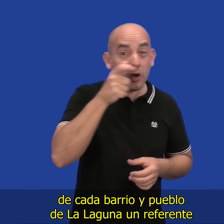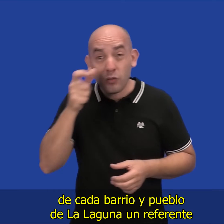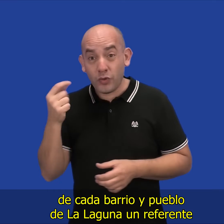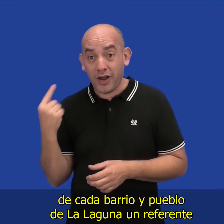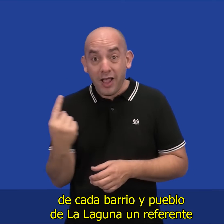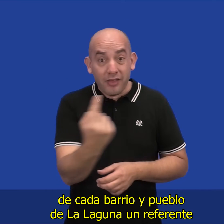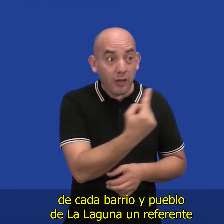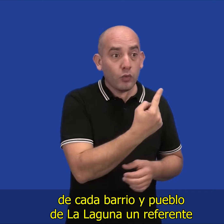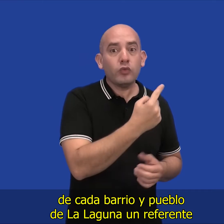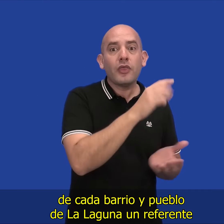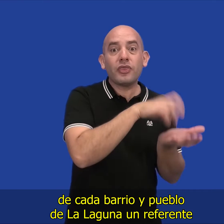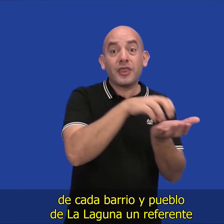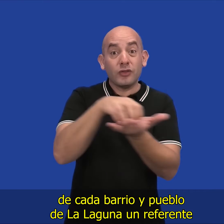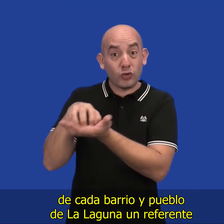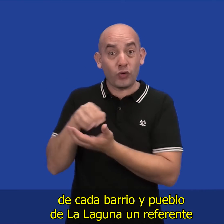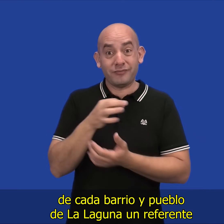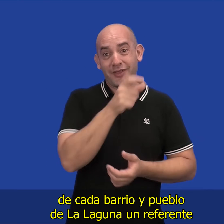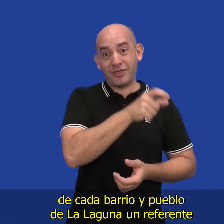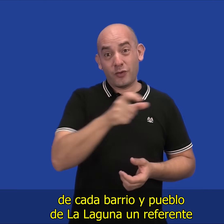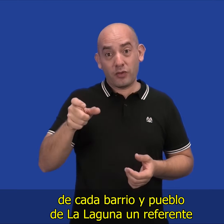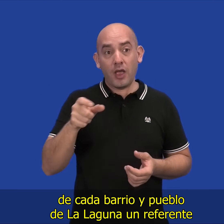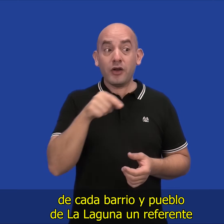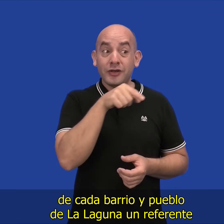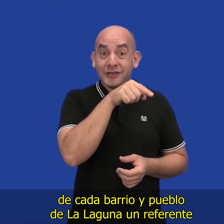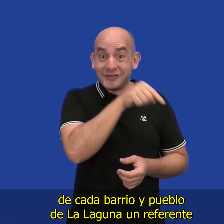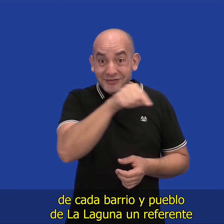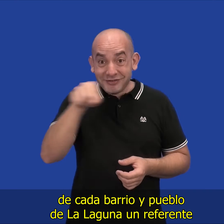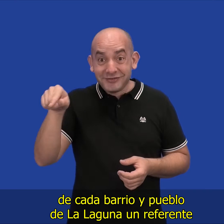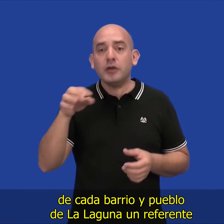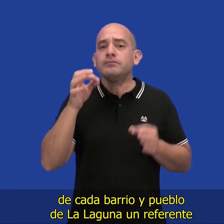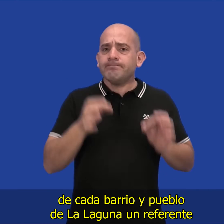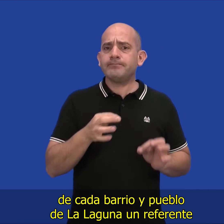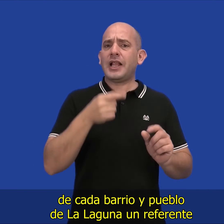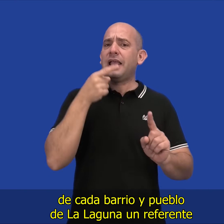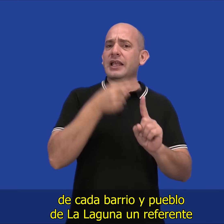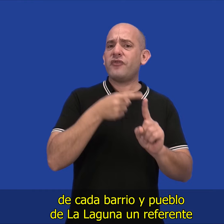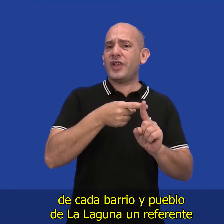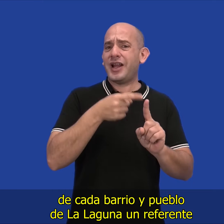un referente del desarrollo cultural y social de los mismos.